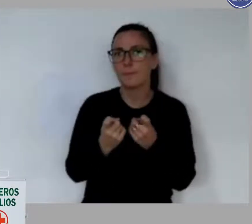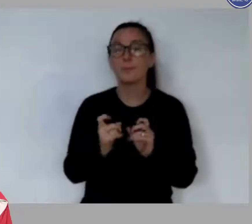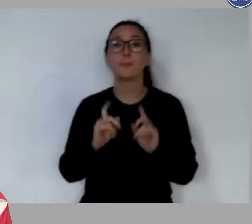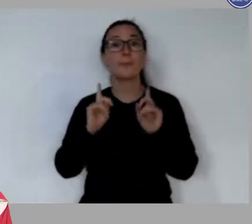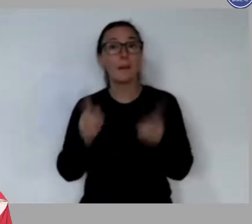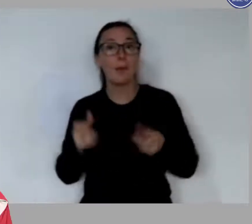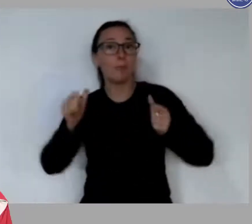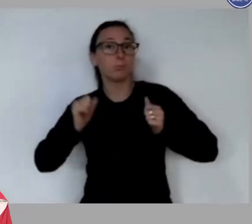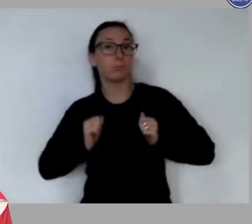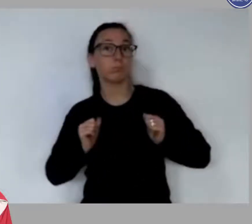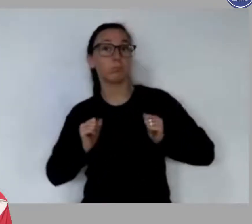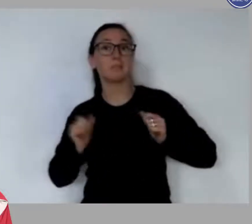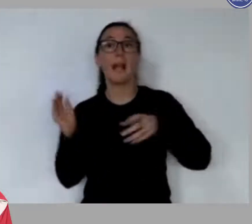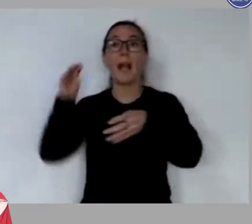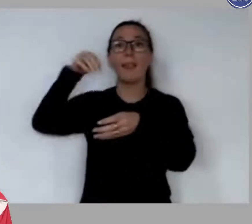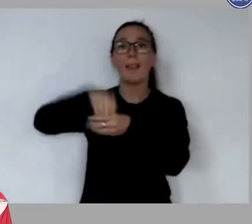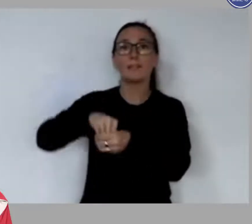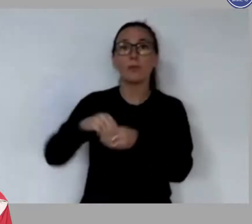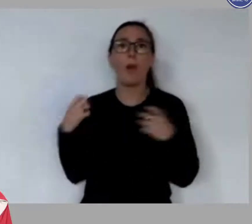Abrigo